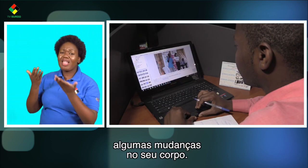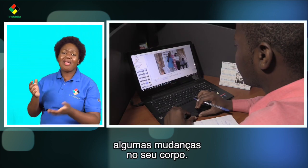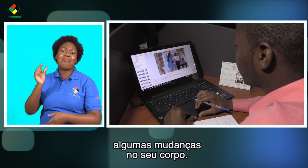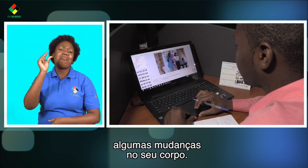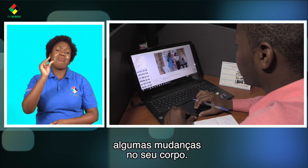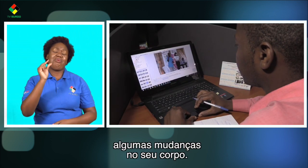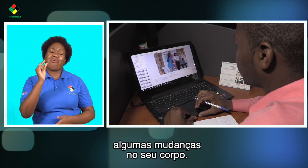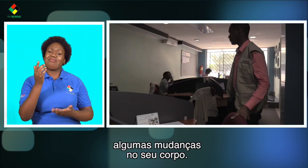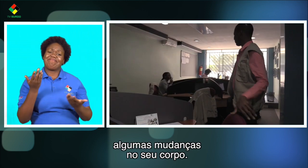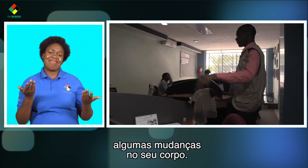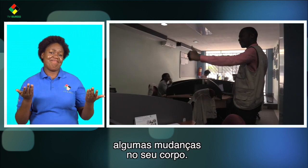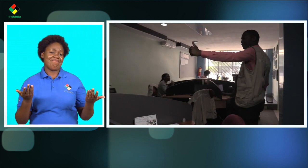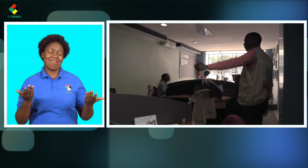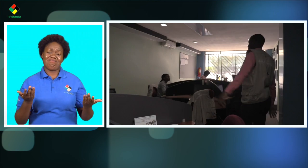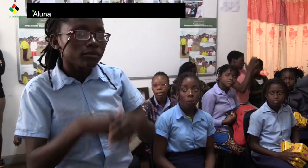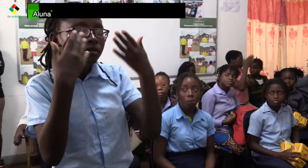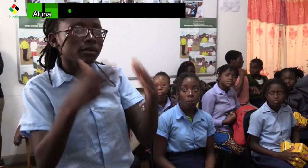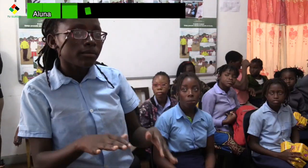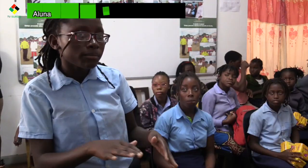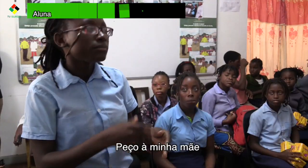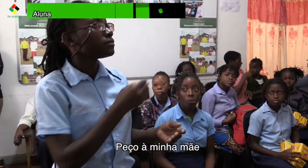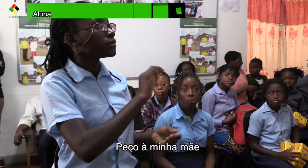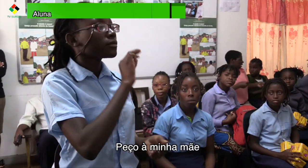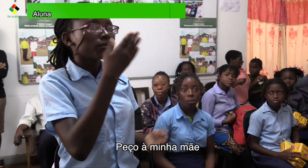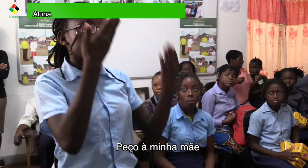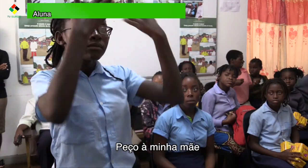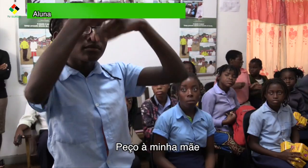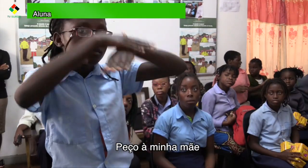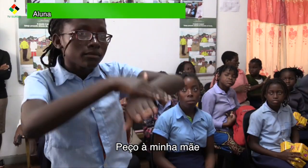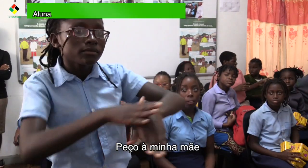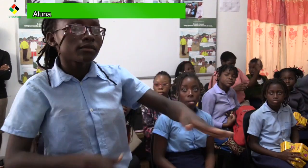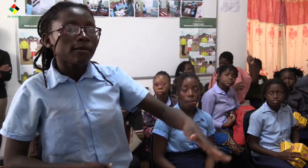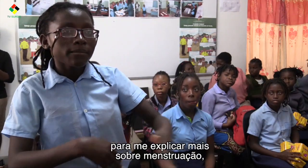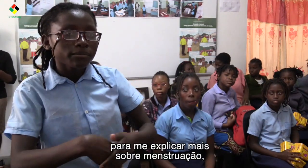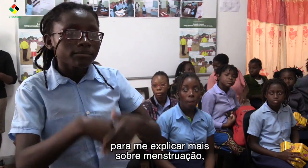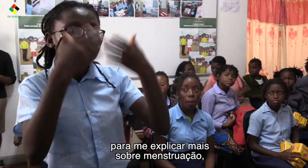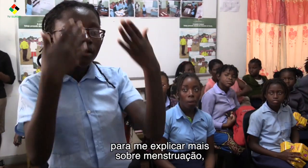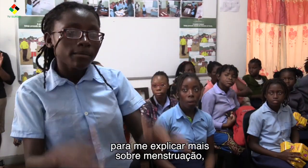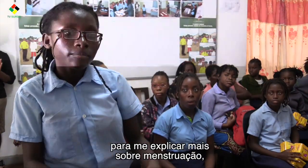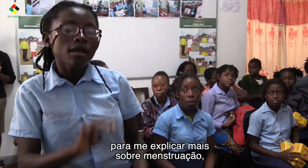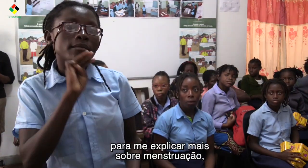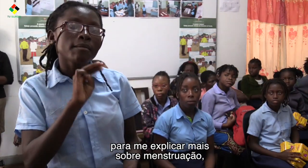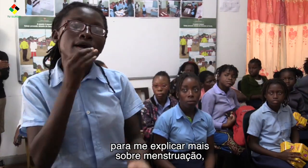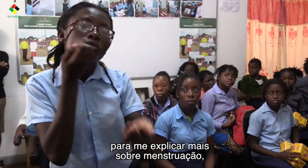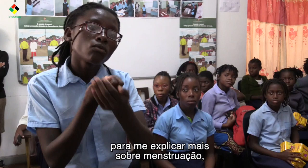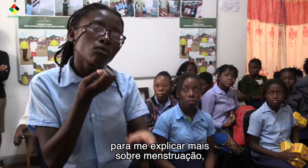mudanças no seu corpo. Peço a minha mãe para me explicar mais sobre a